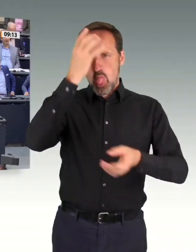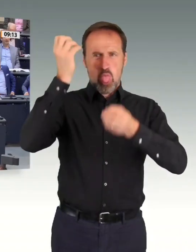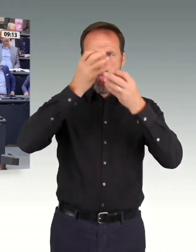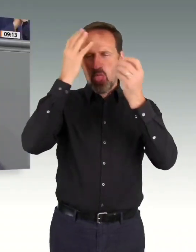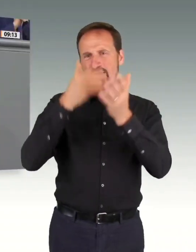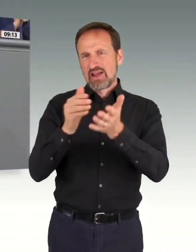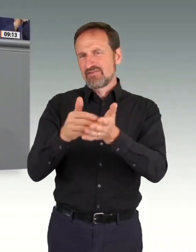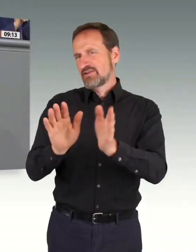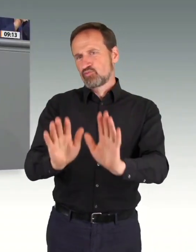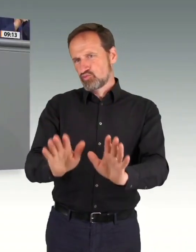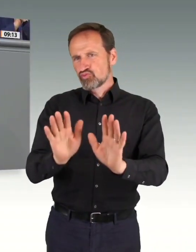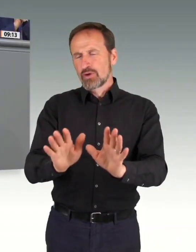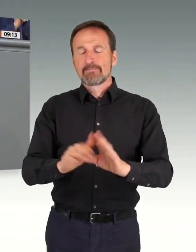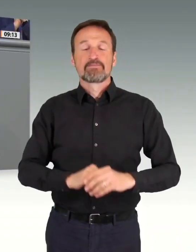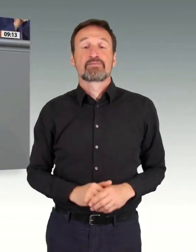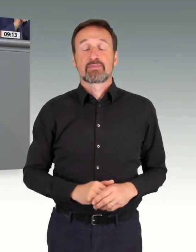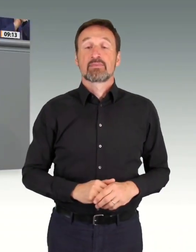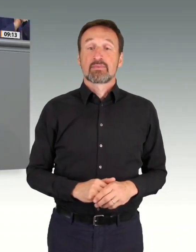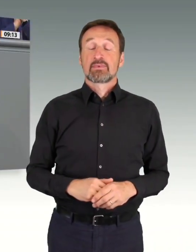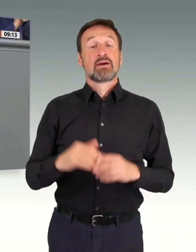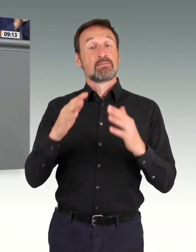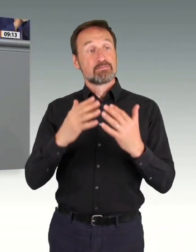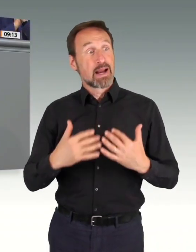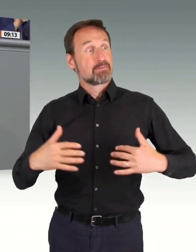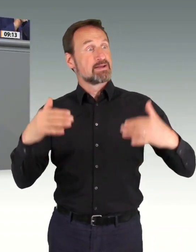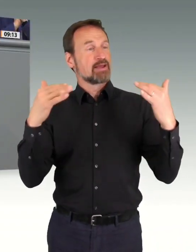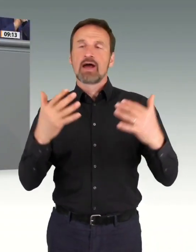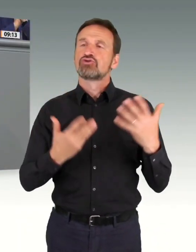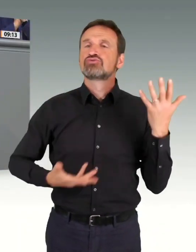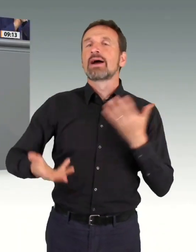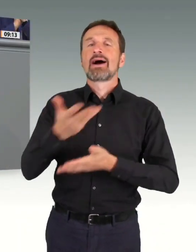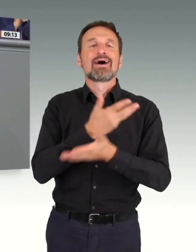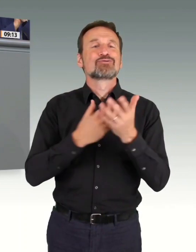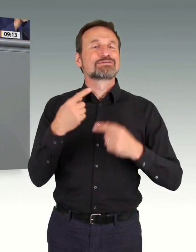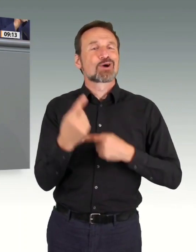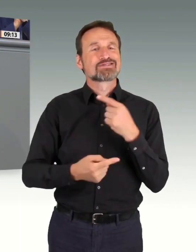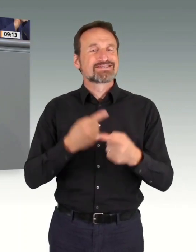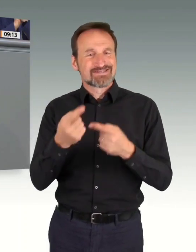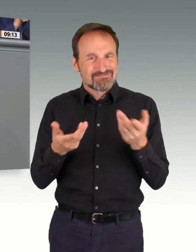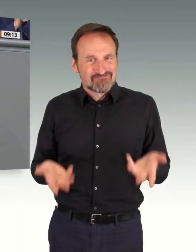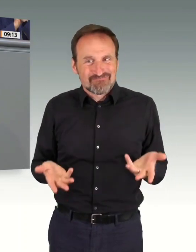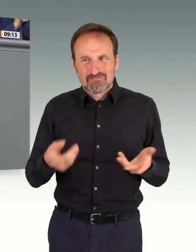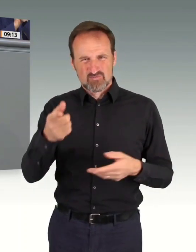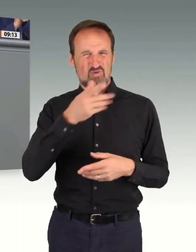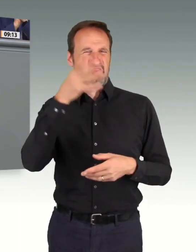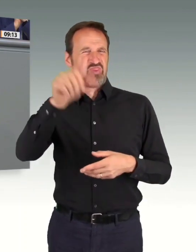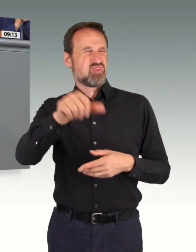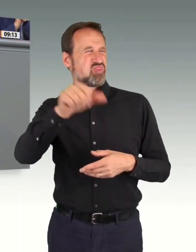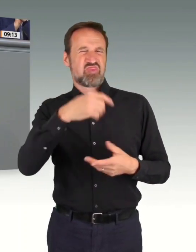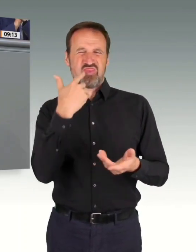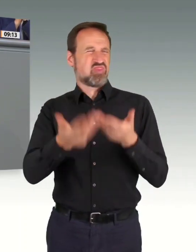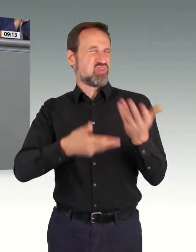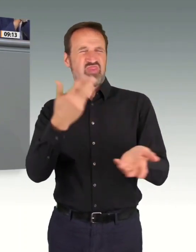Indem Sie parlamentarische Beratungsprozesse hier vor diesem Hohen Haus verächtlich machen, sind Sie